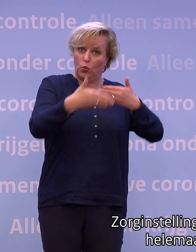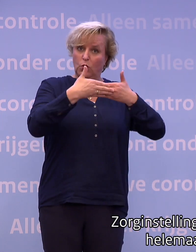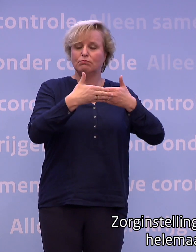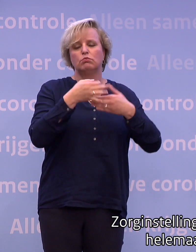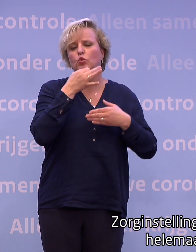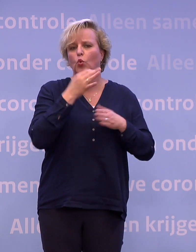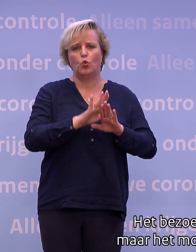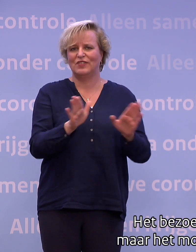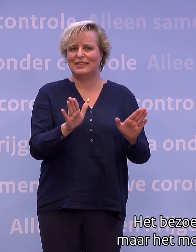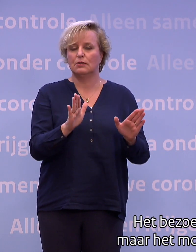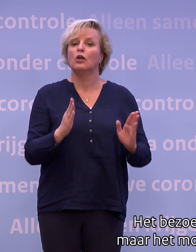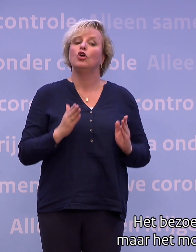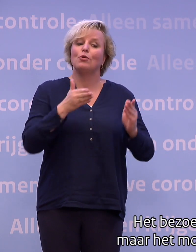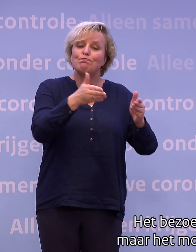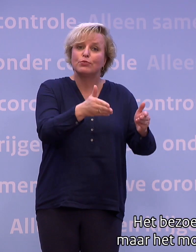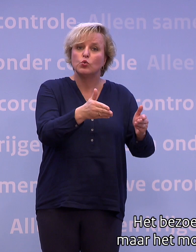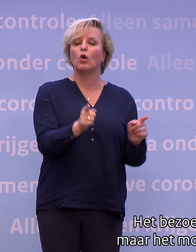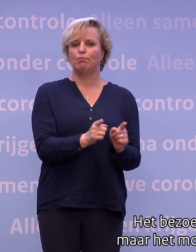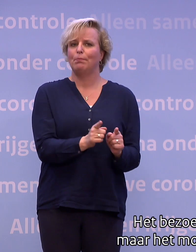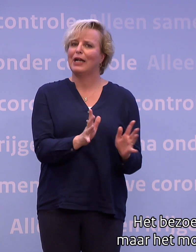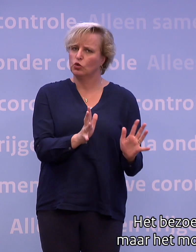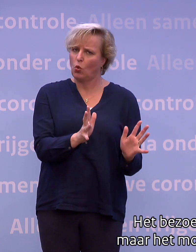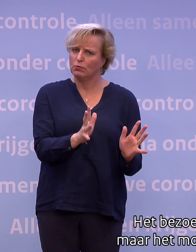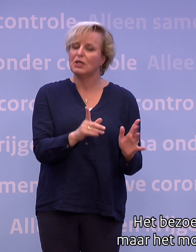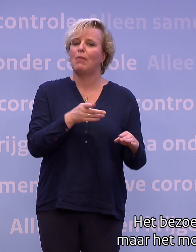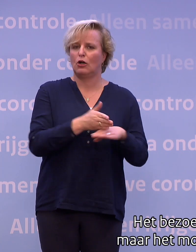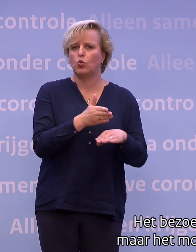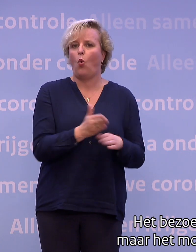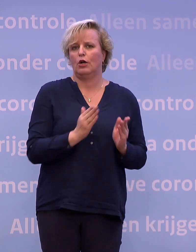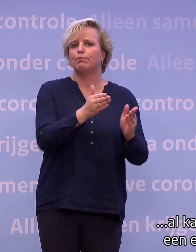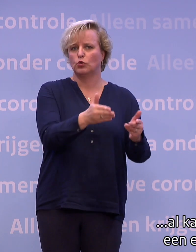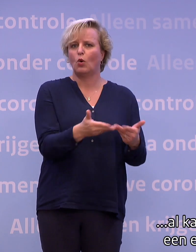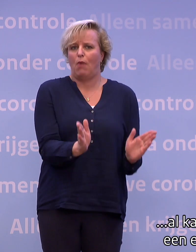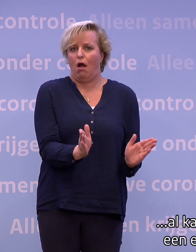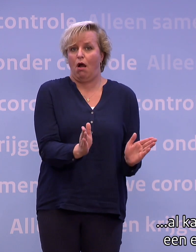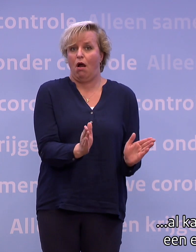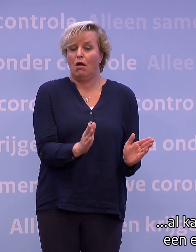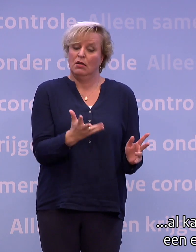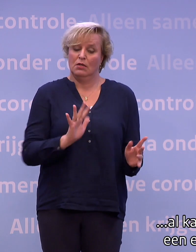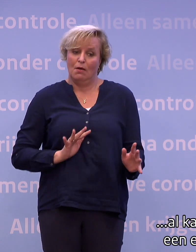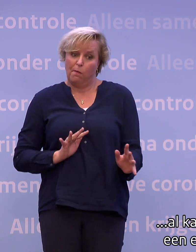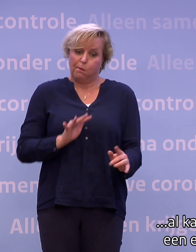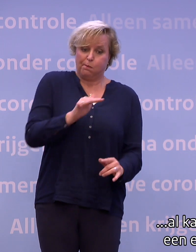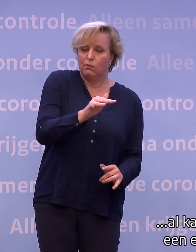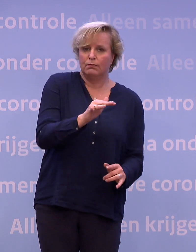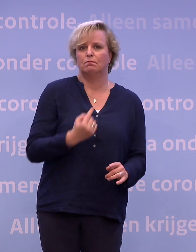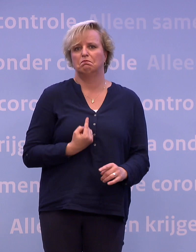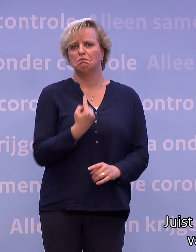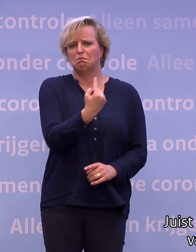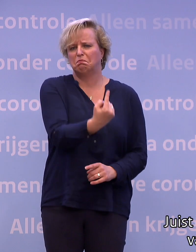dicht voor bezoek. Bezoek moet soms beperkt, maar dat moet wel mogelijk blijven. Al kan het soms slechts een enkele naaste zijn.